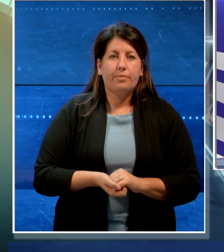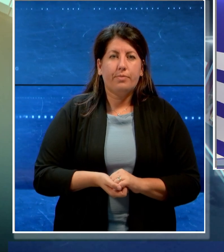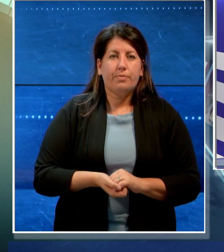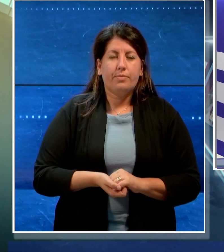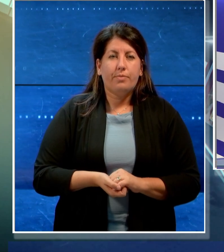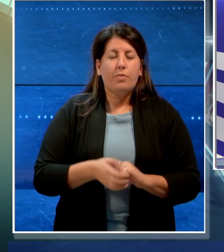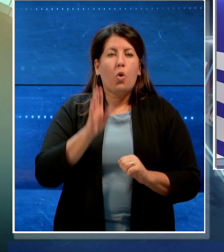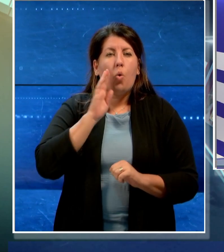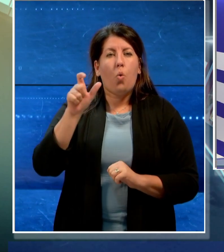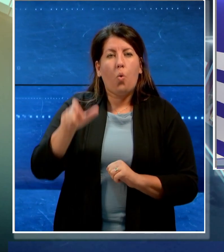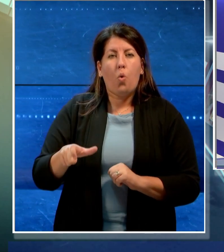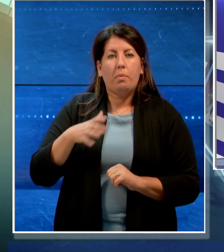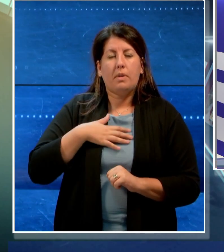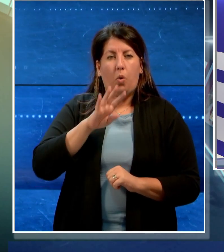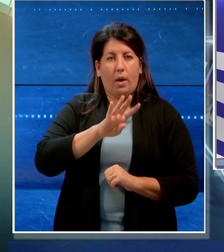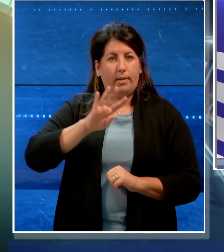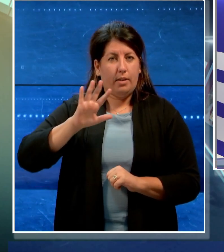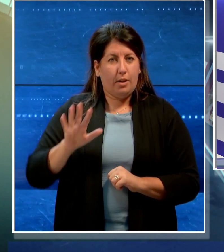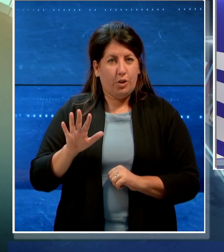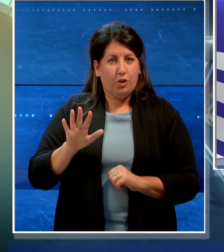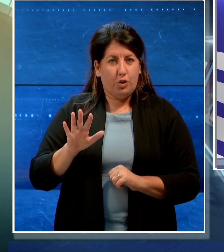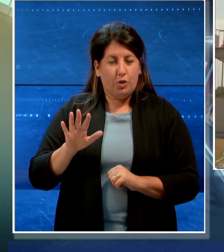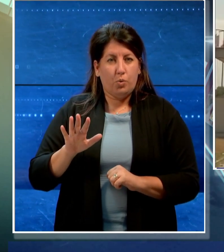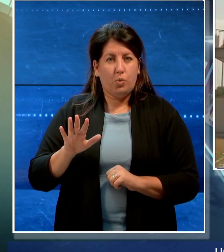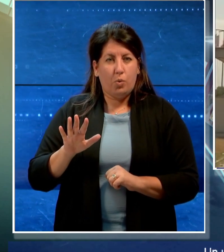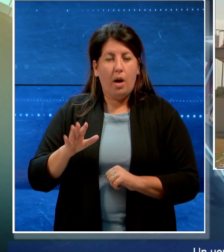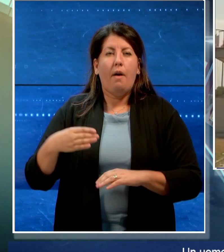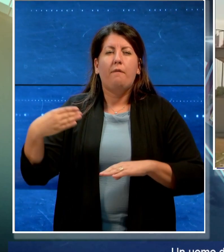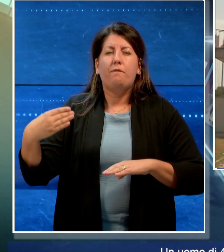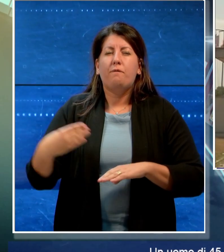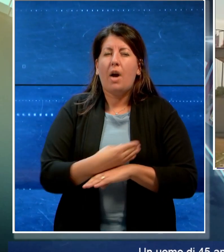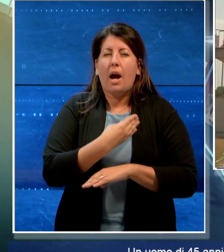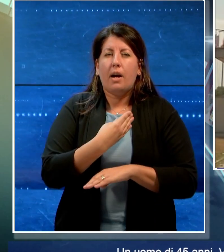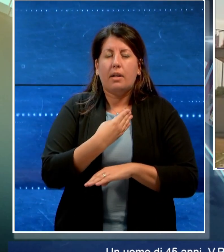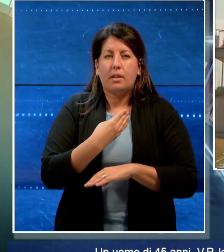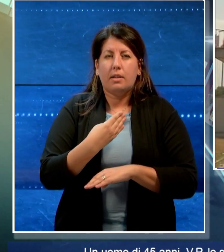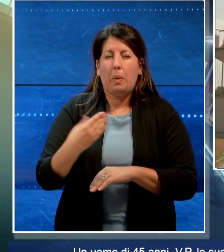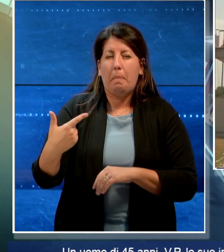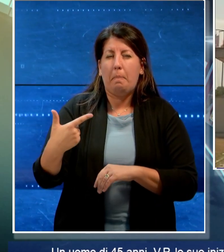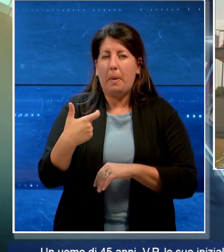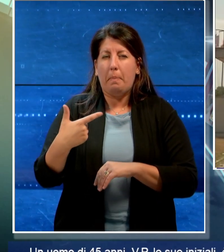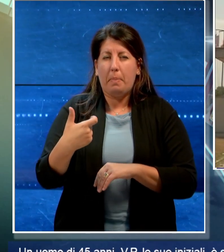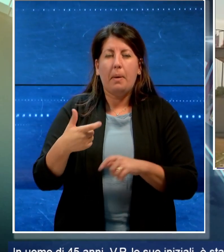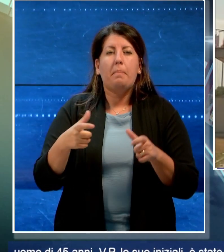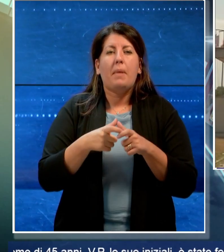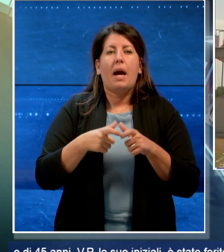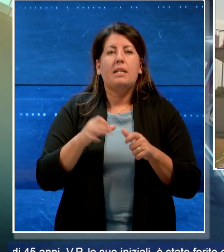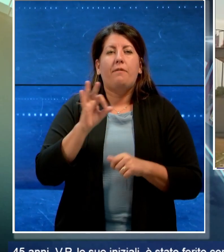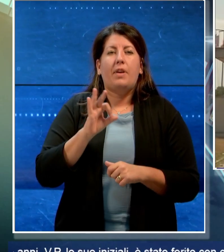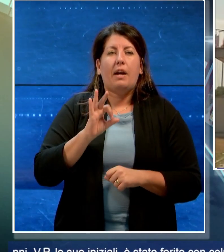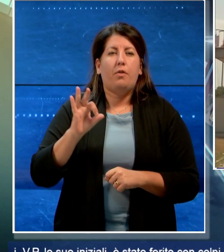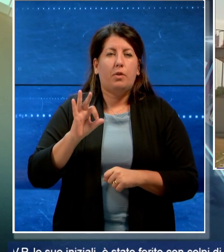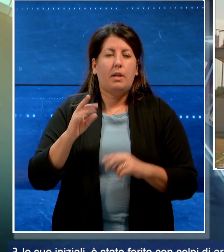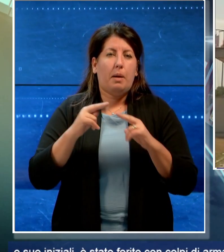Un uomo di 45 anni è stato ferito con colpe di arma da fuoco sempre a Francavilla Fontana in provincia di